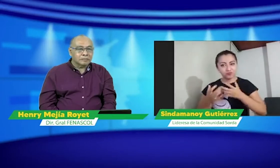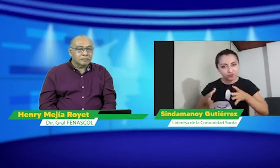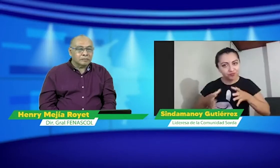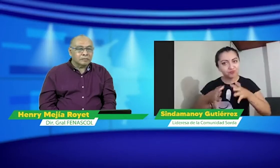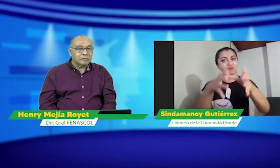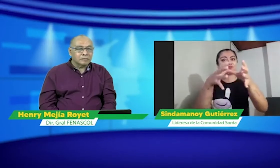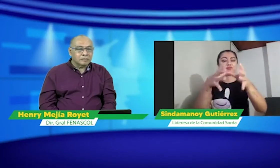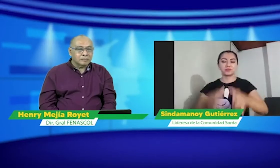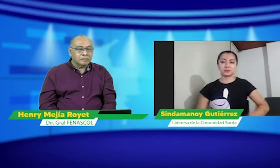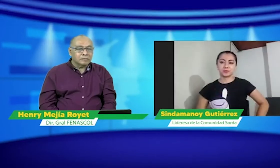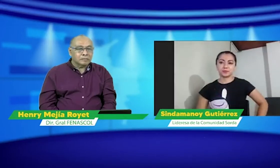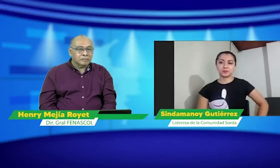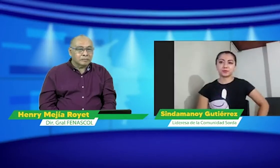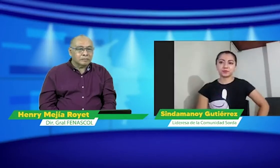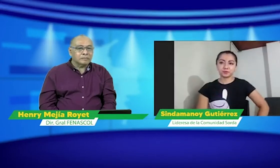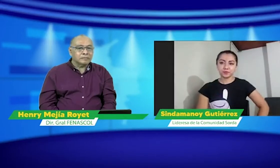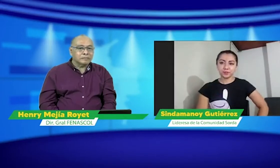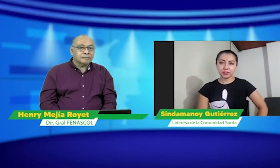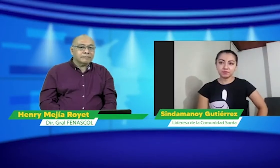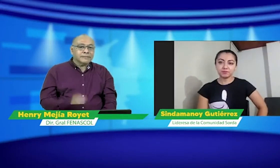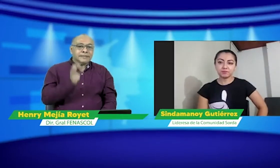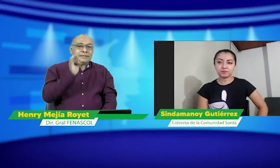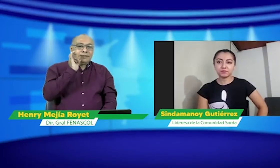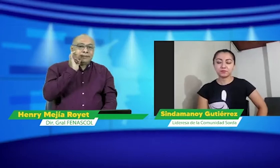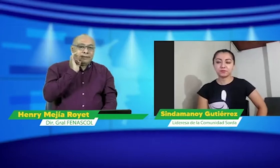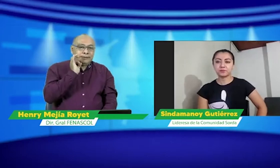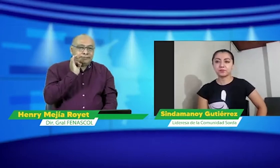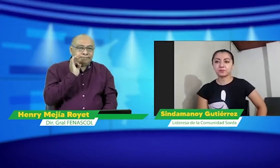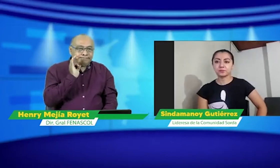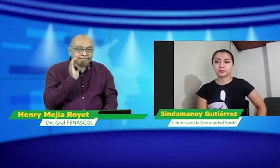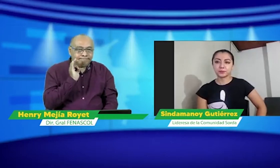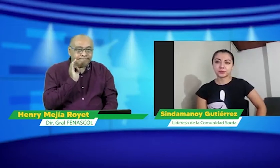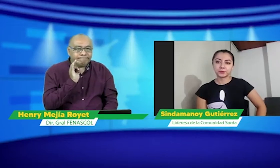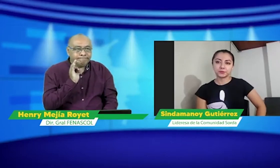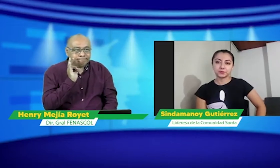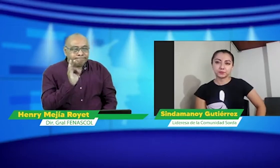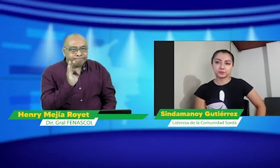también de todas las instituciones y todos los colectivos que nos puedan ayudar a hacer esa incidencia